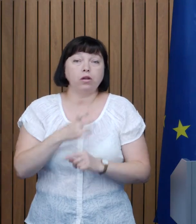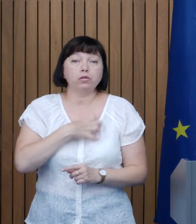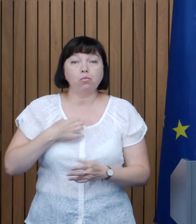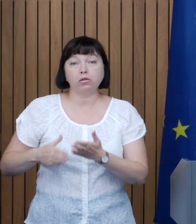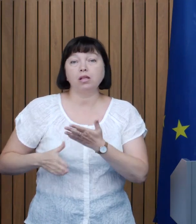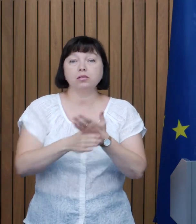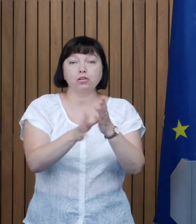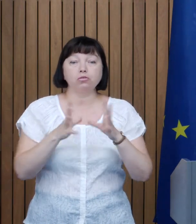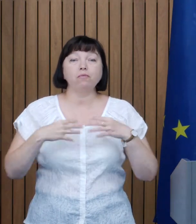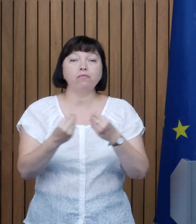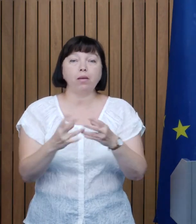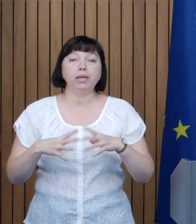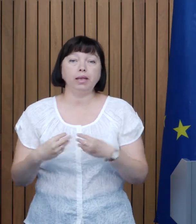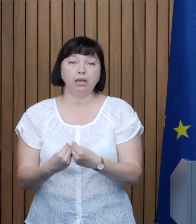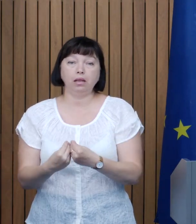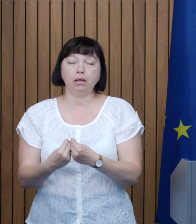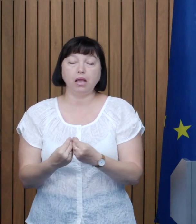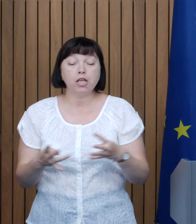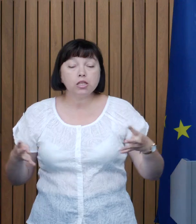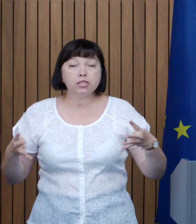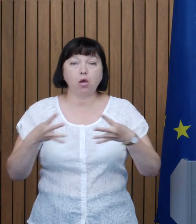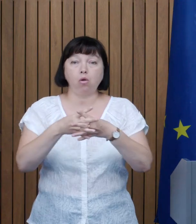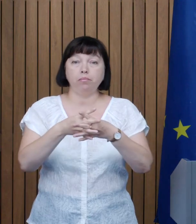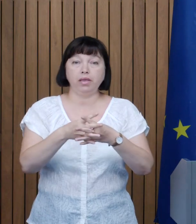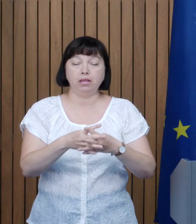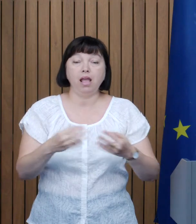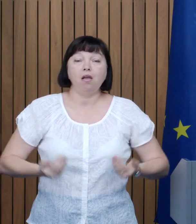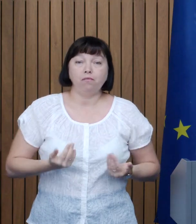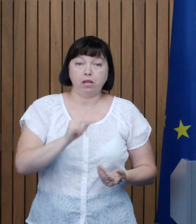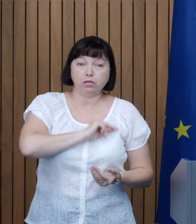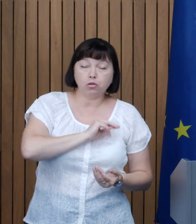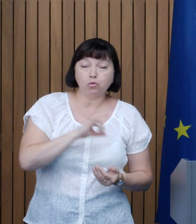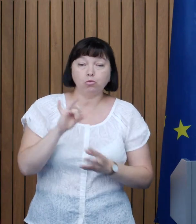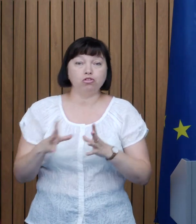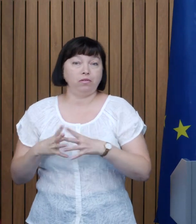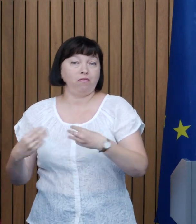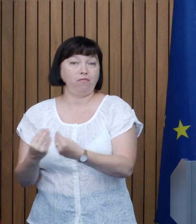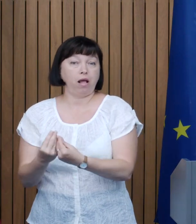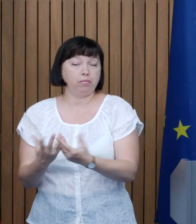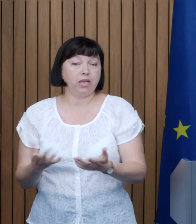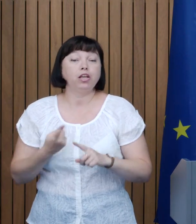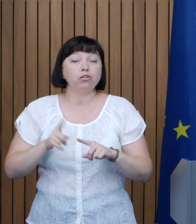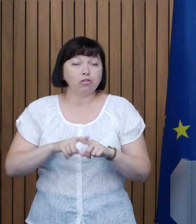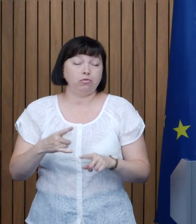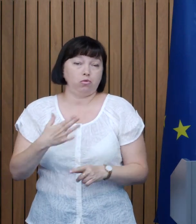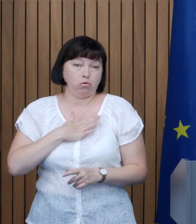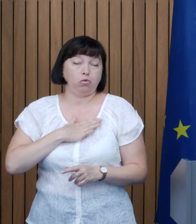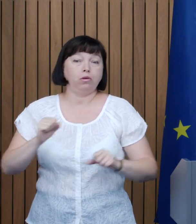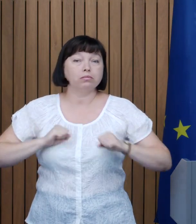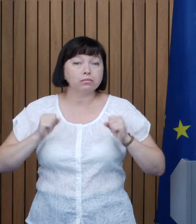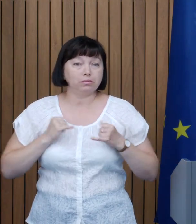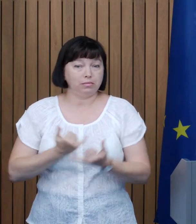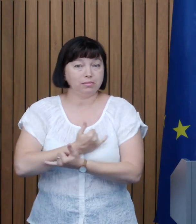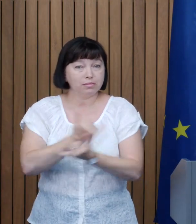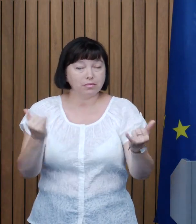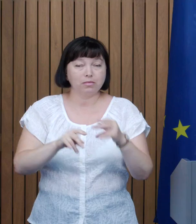să ajutăm familiile să combine frumos viața profesional-oficială de familie De aceea efortul nostru de a